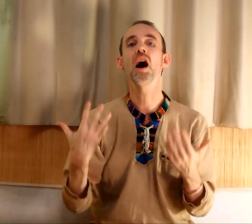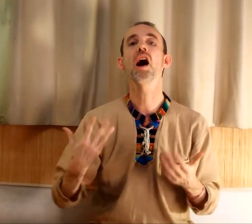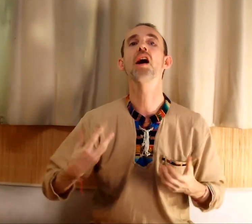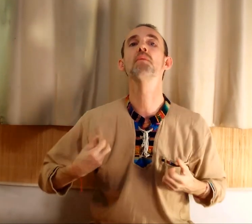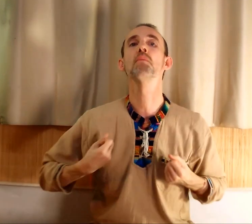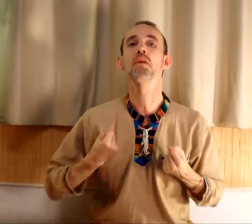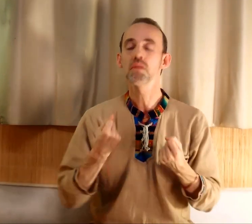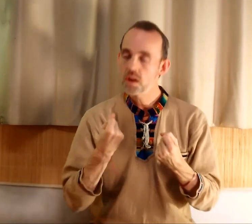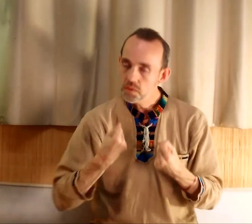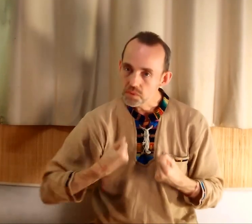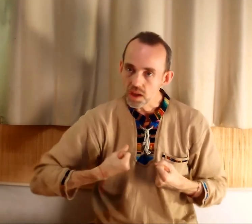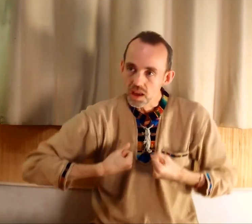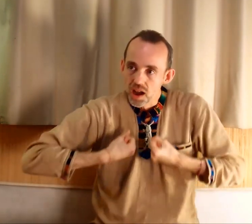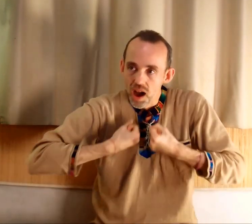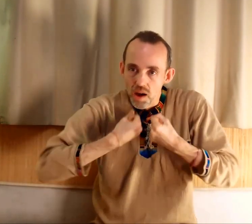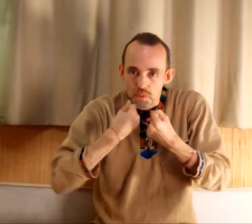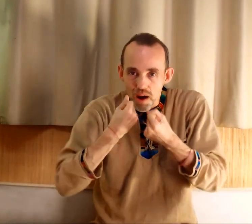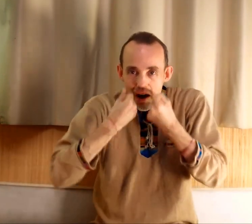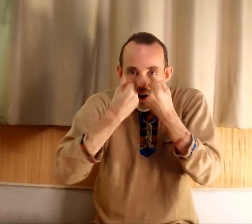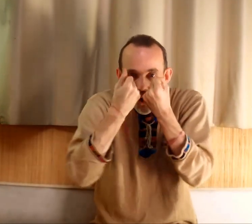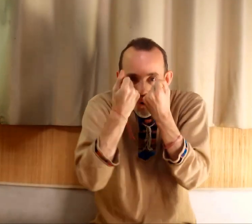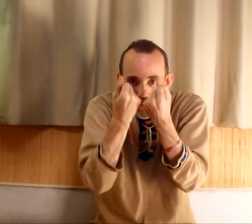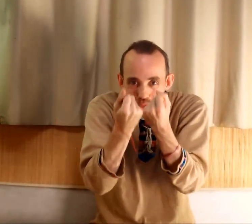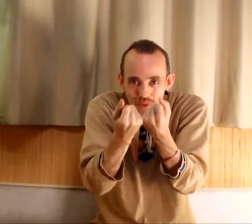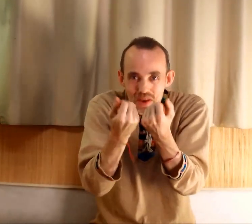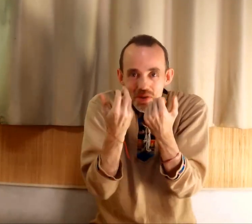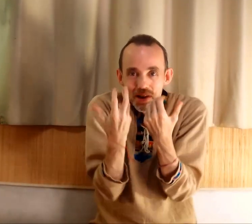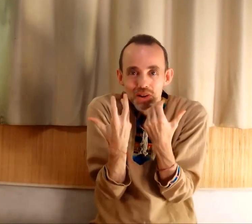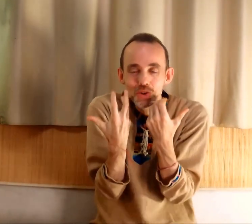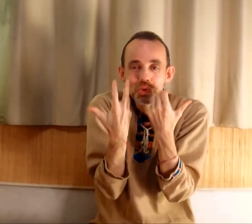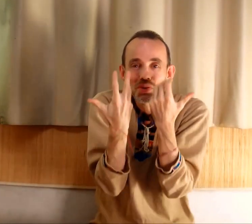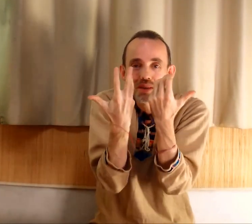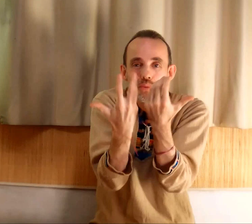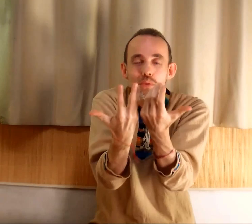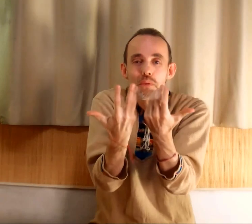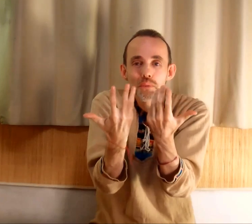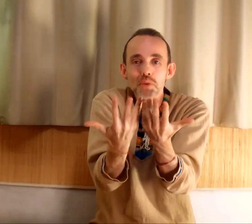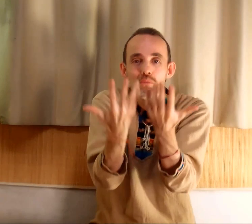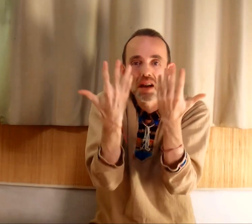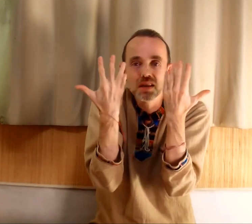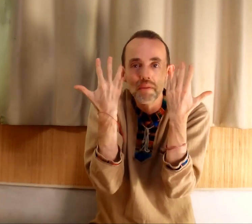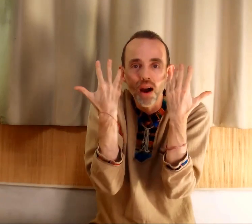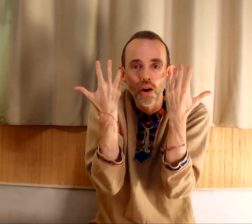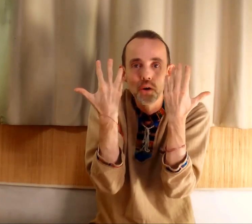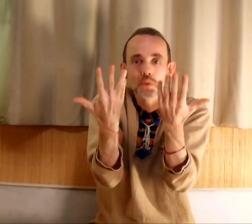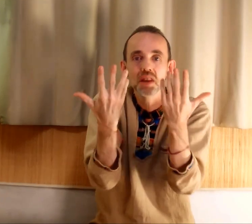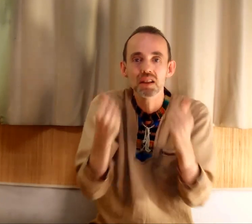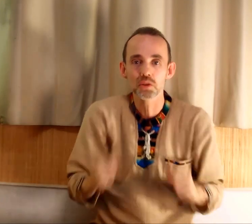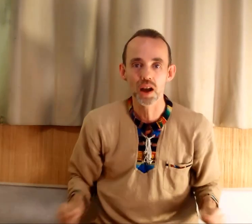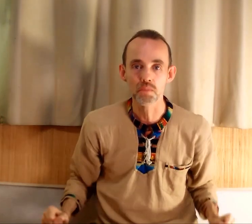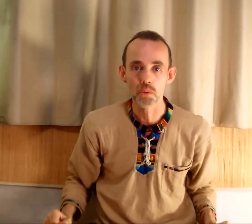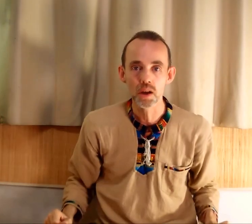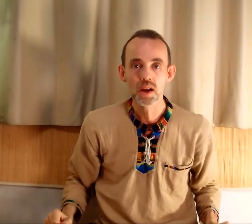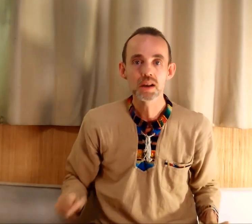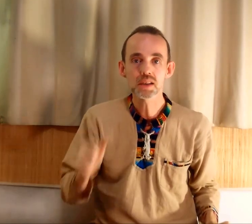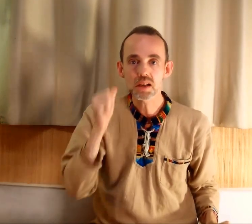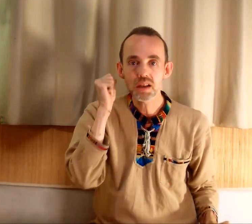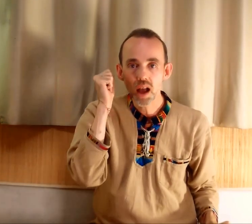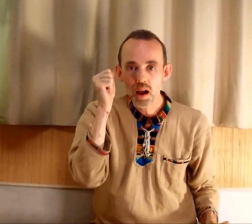là, à un moment, vous allez avoir envie de quelque chose qui vous fait du bien. Ça va revenir naturellement. Ça, c'est la